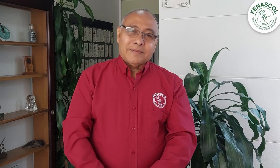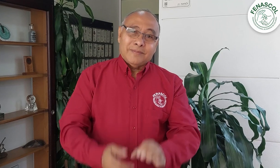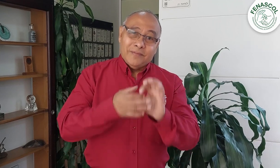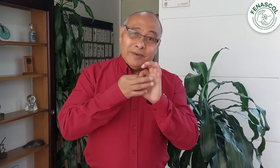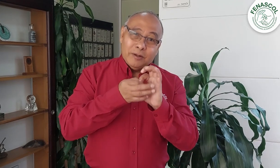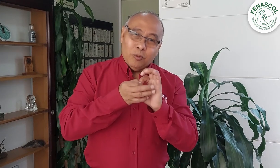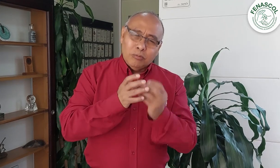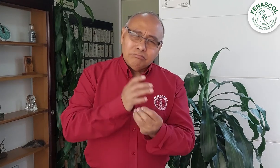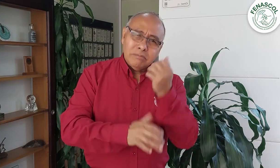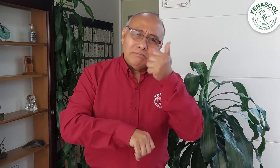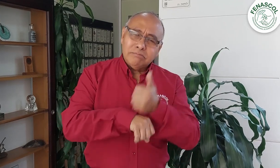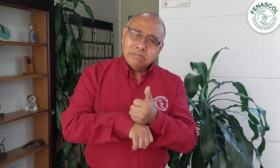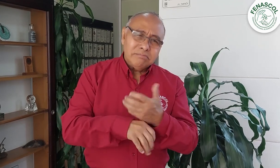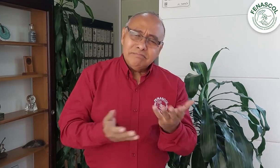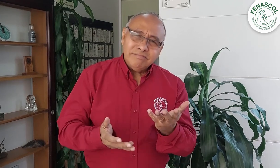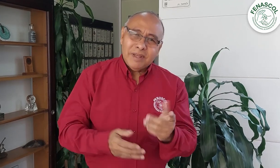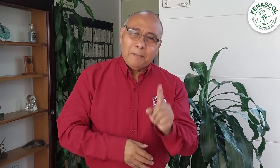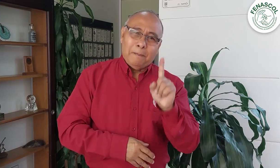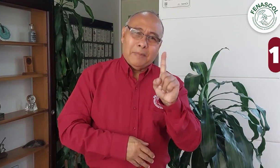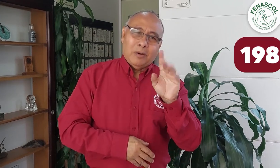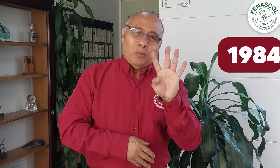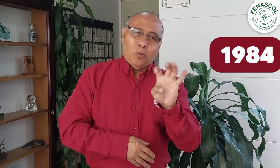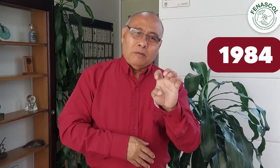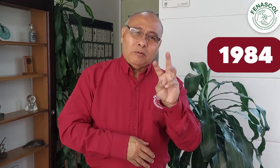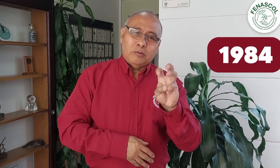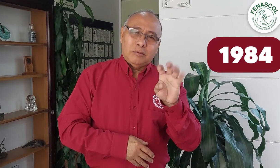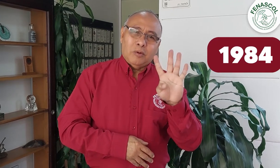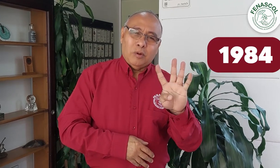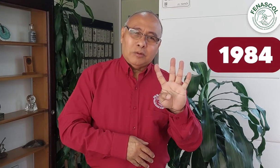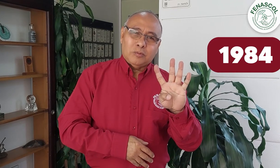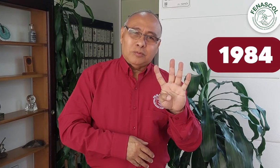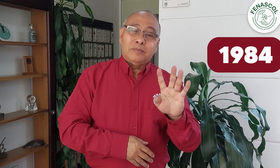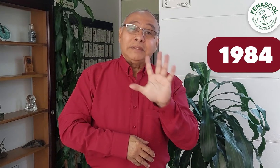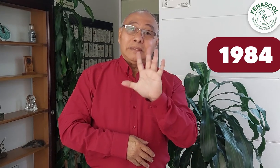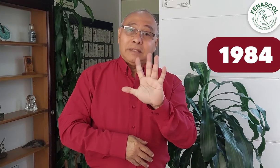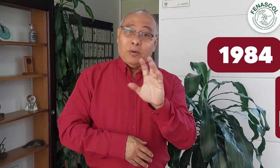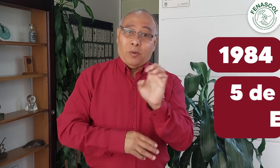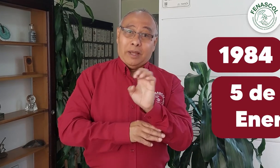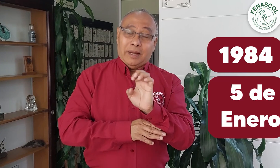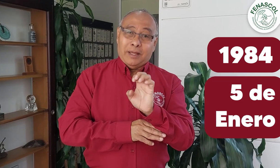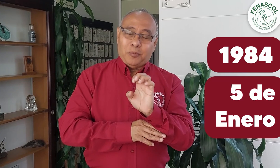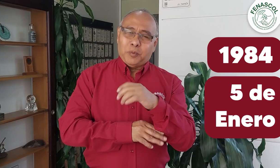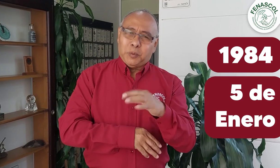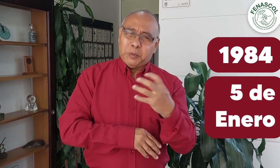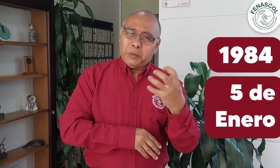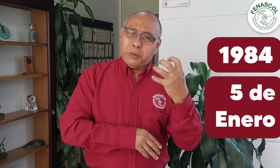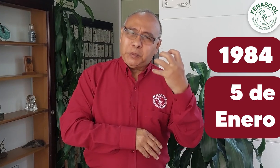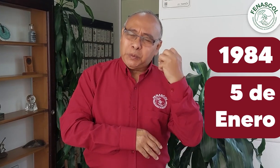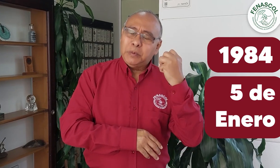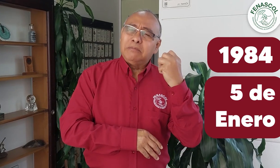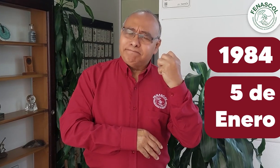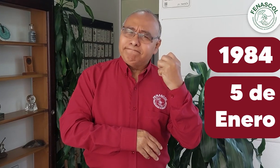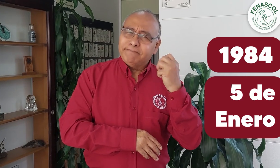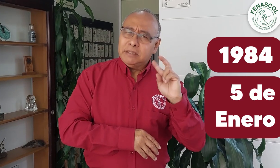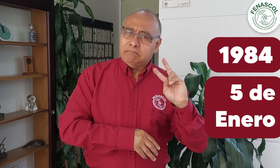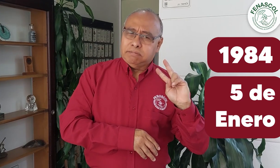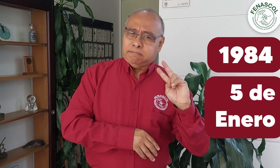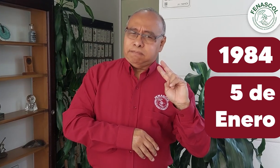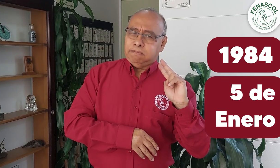La Federación Nacional de Sordos de Colombia, FENASCOL, es una organización fundada el 5 de enero de 1984. Miremos algunas